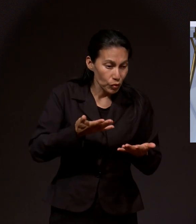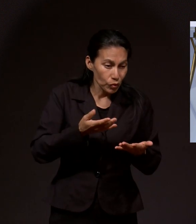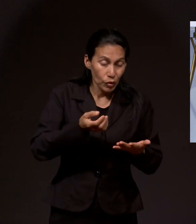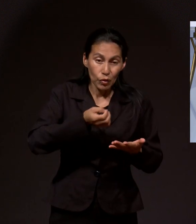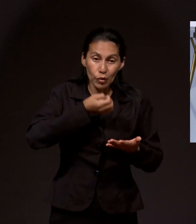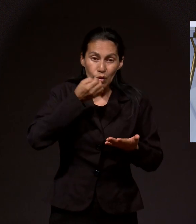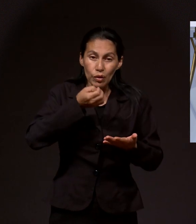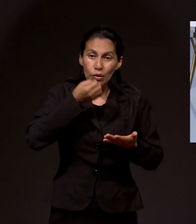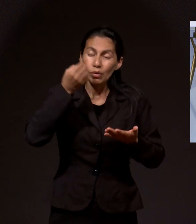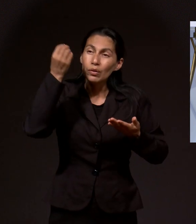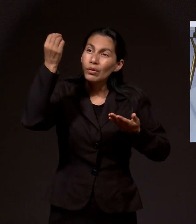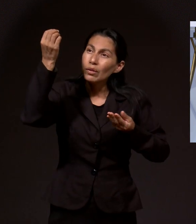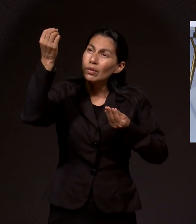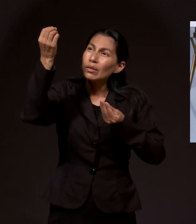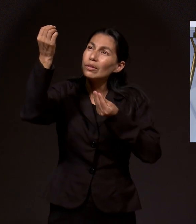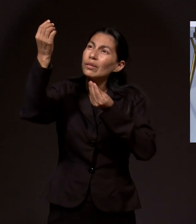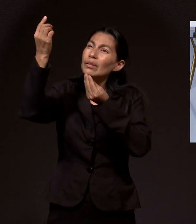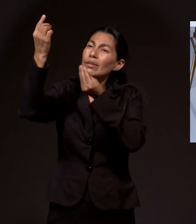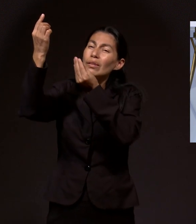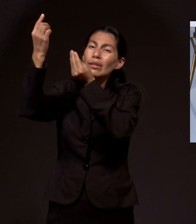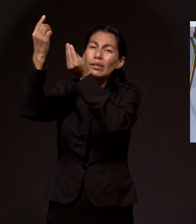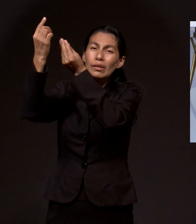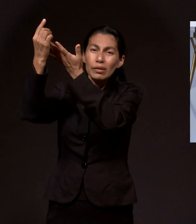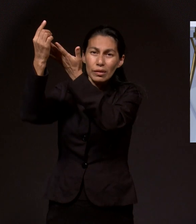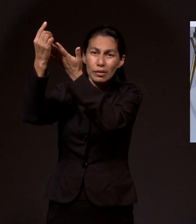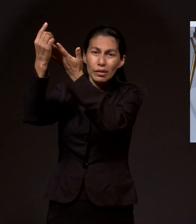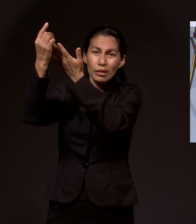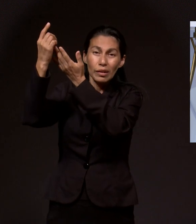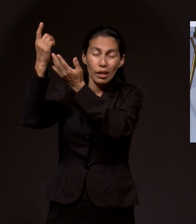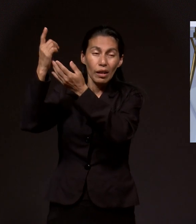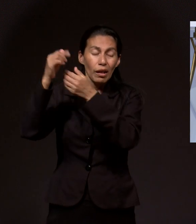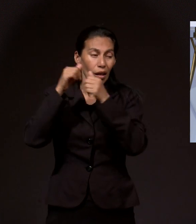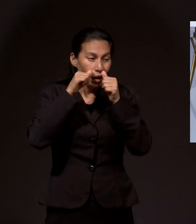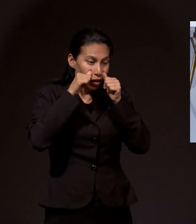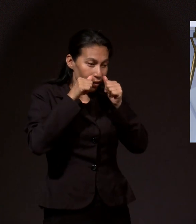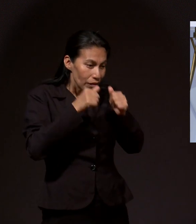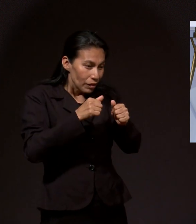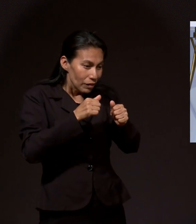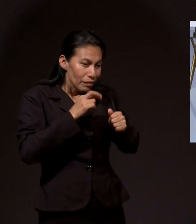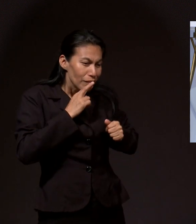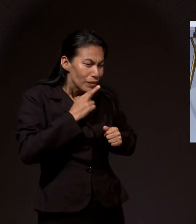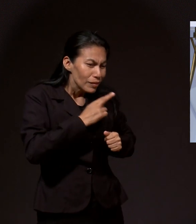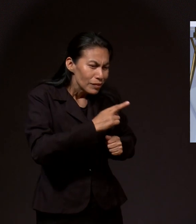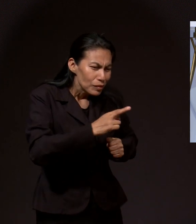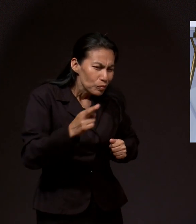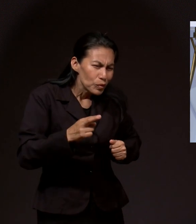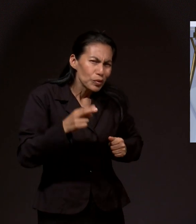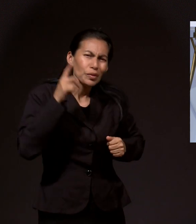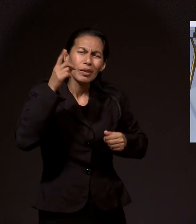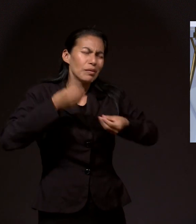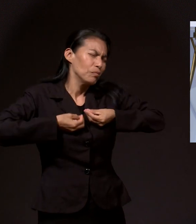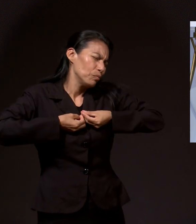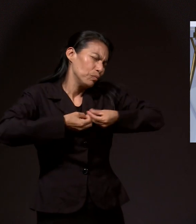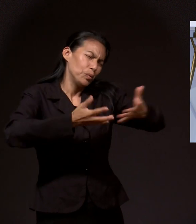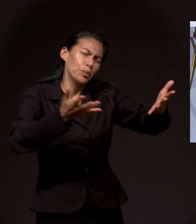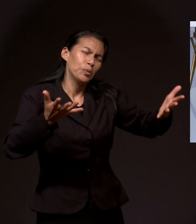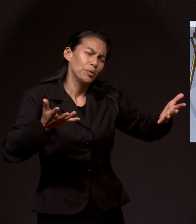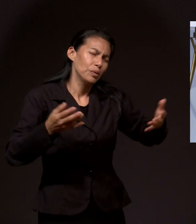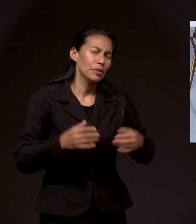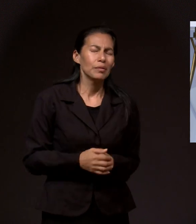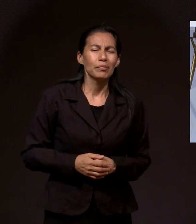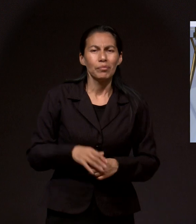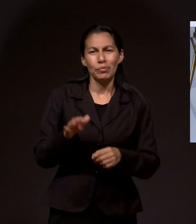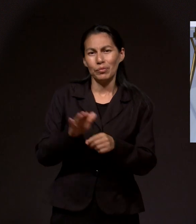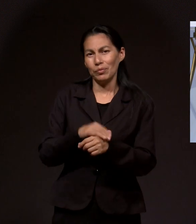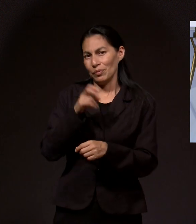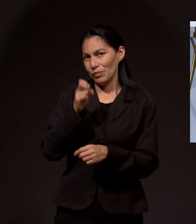Dios y es oída. Y es contestada porque Dios así es de generoso.